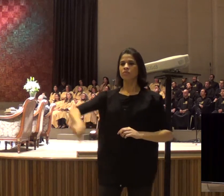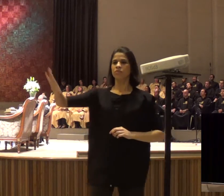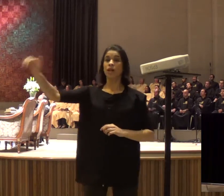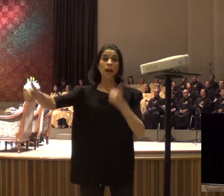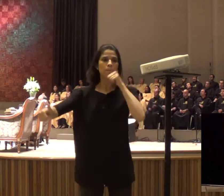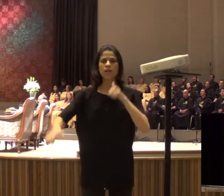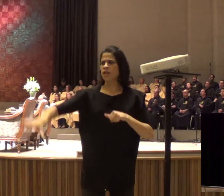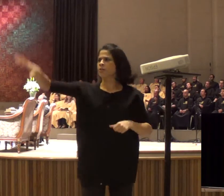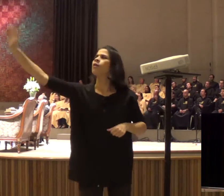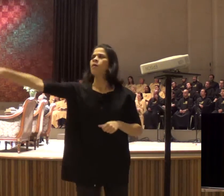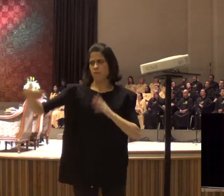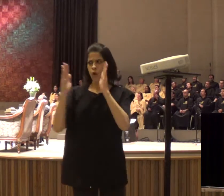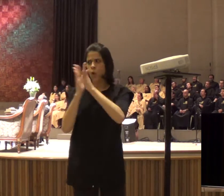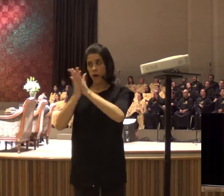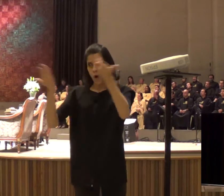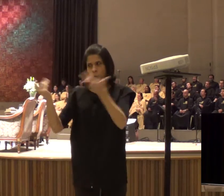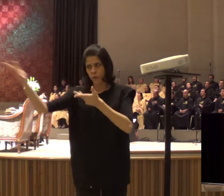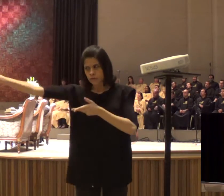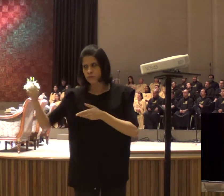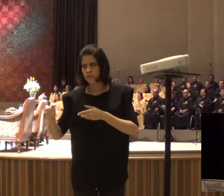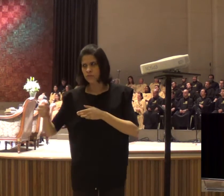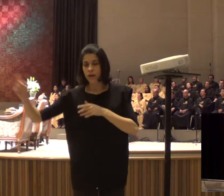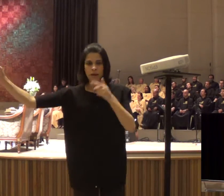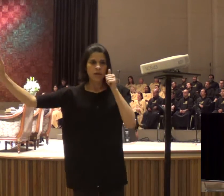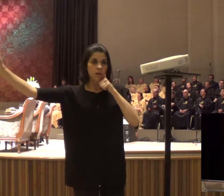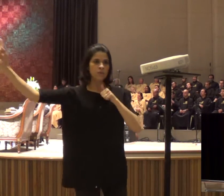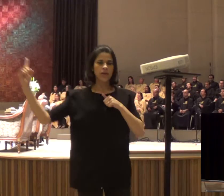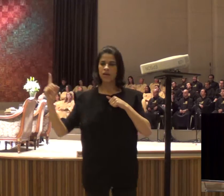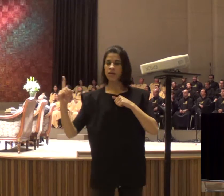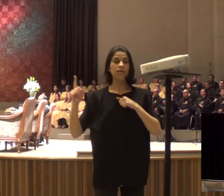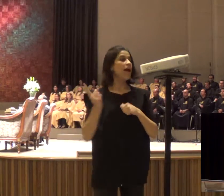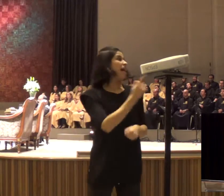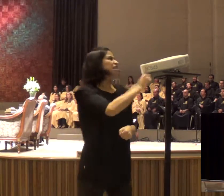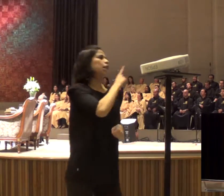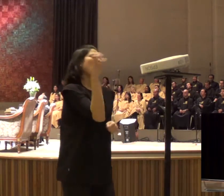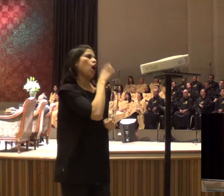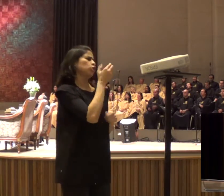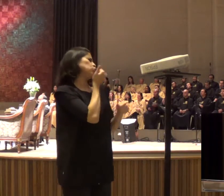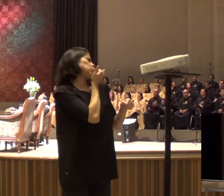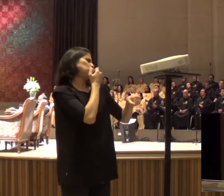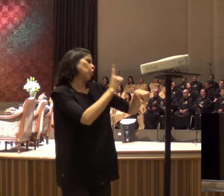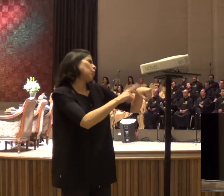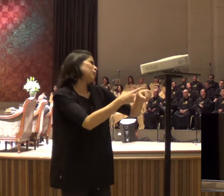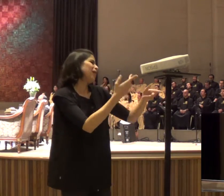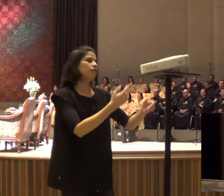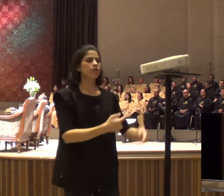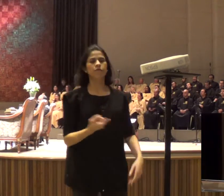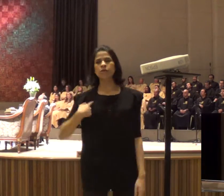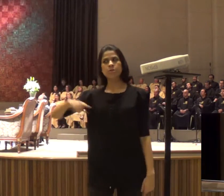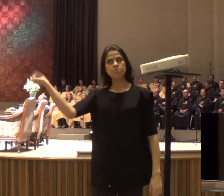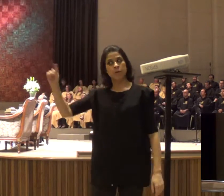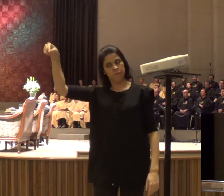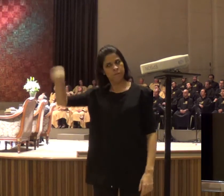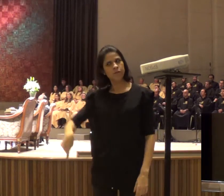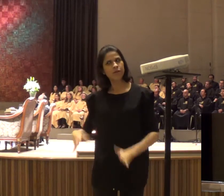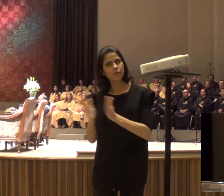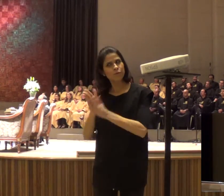orar com você hoje, e aquela senhora disse, não, eu estou com pressa, não faz não, agora eu vou orar com a senhora,